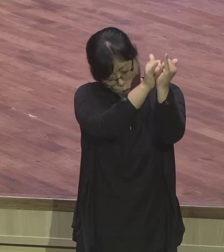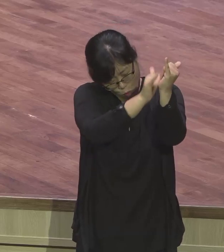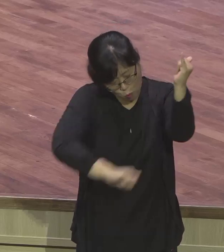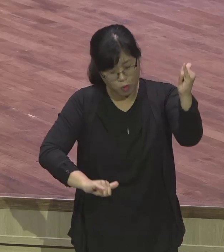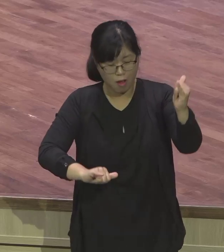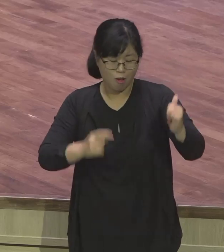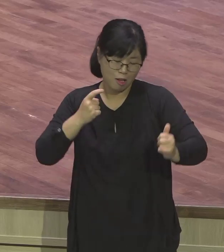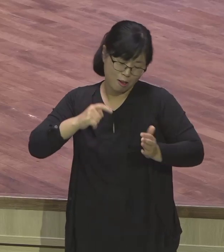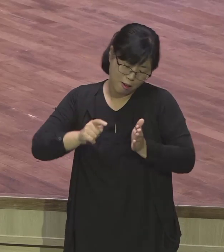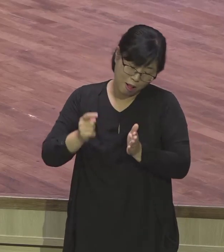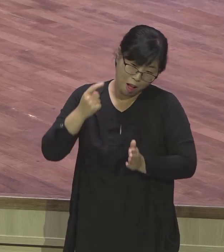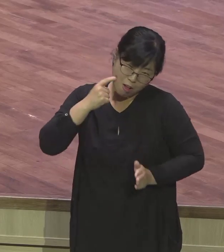받을 사람 손 들어봐.